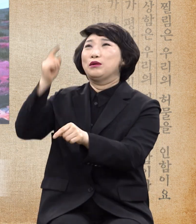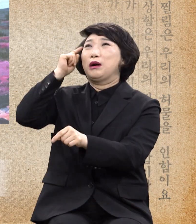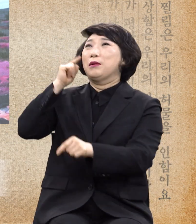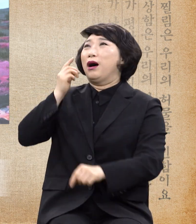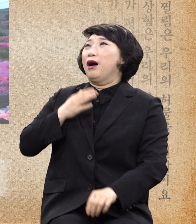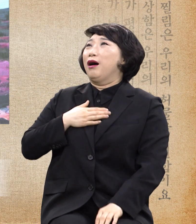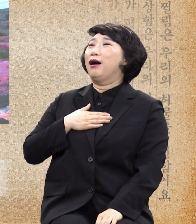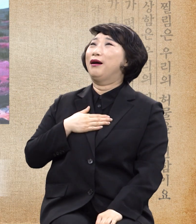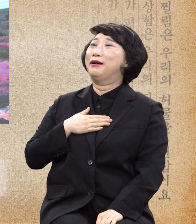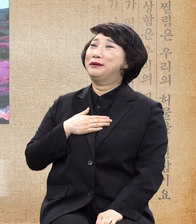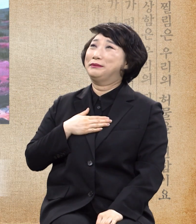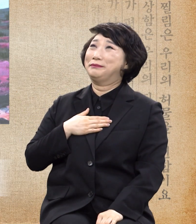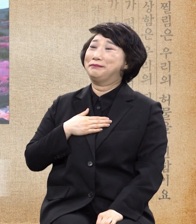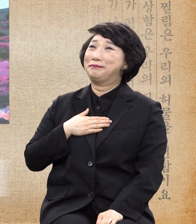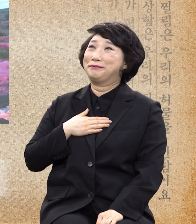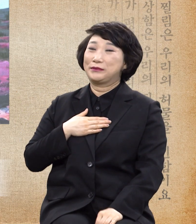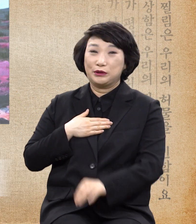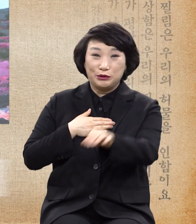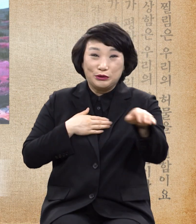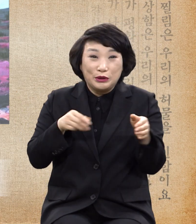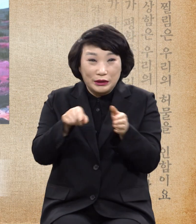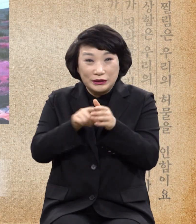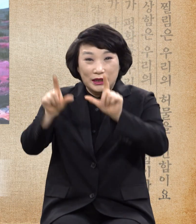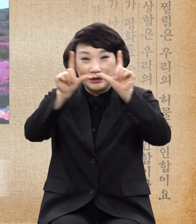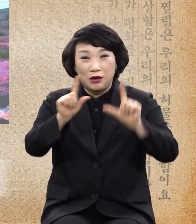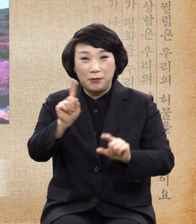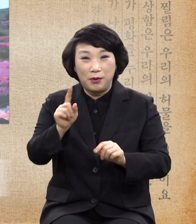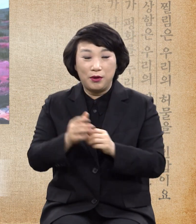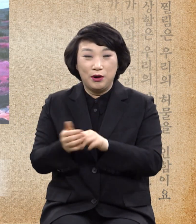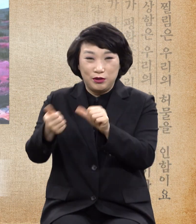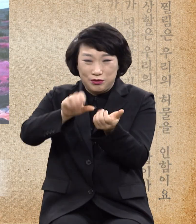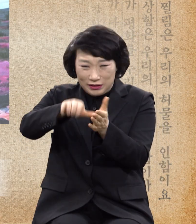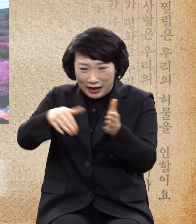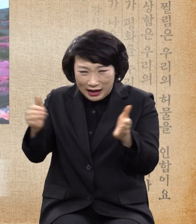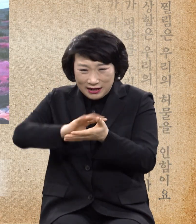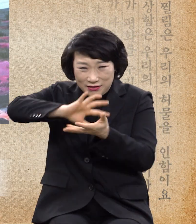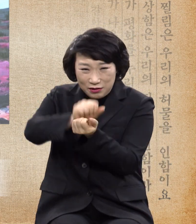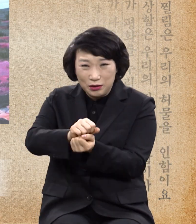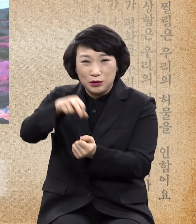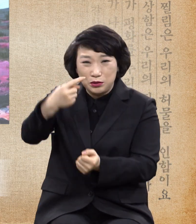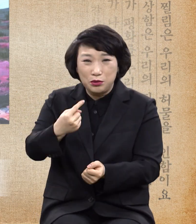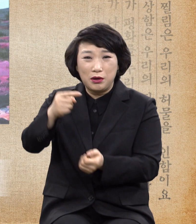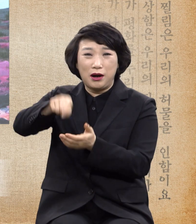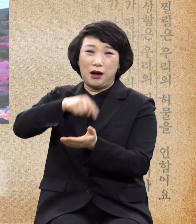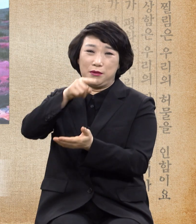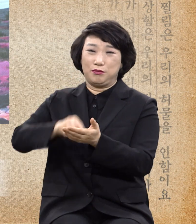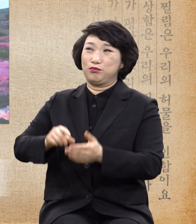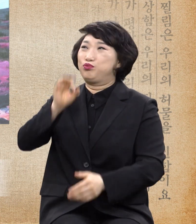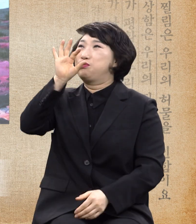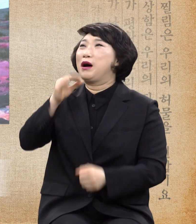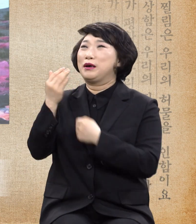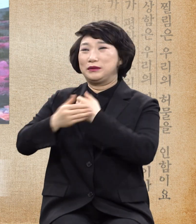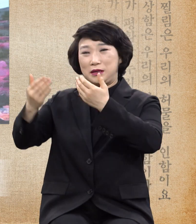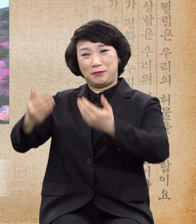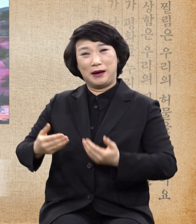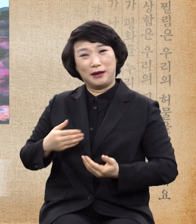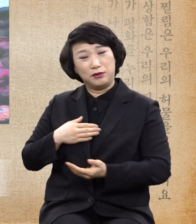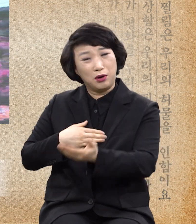우리 신앙 생활은 죽도록 해도 갚을 길이 없는데 예배 하나를